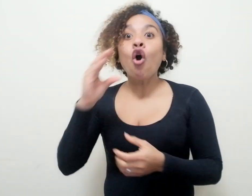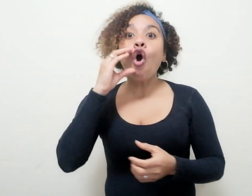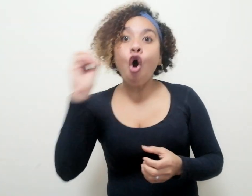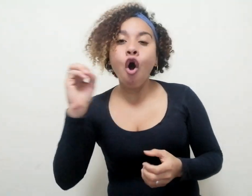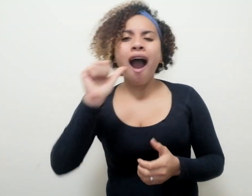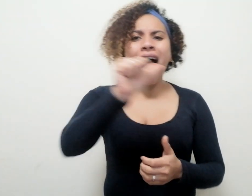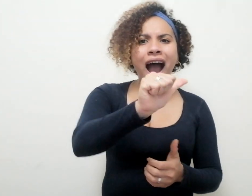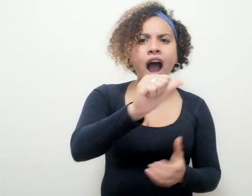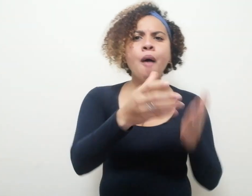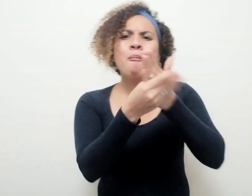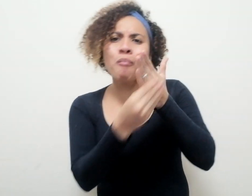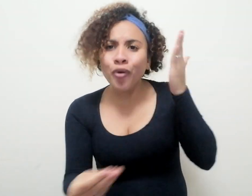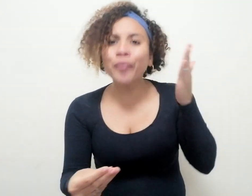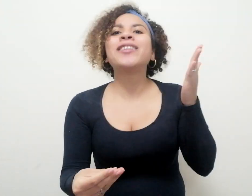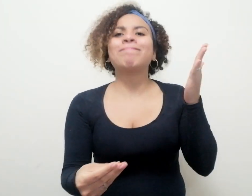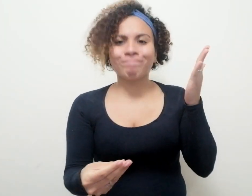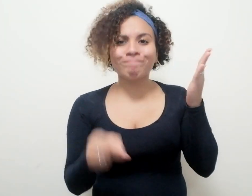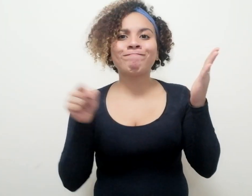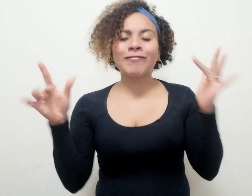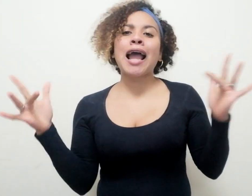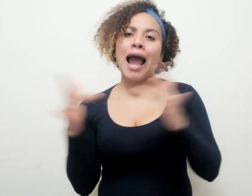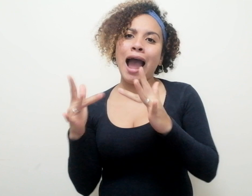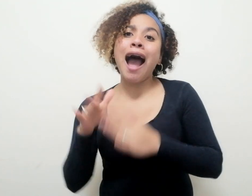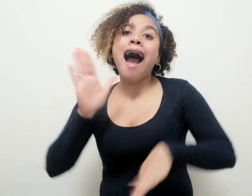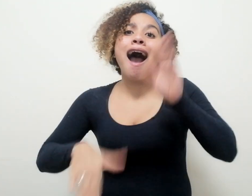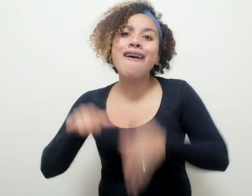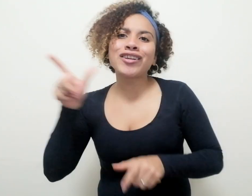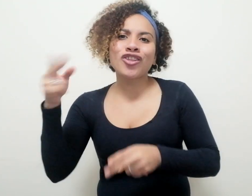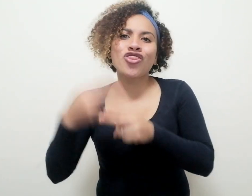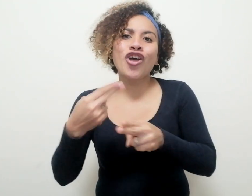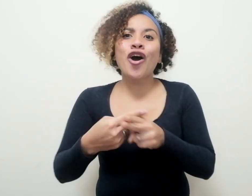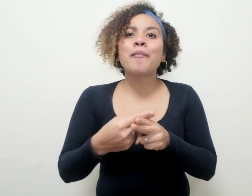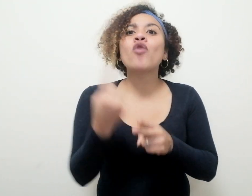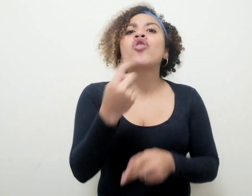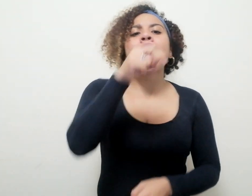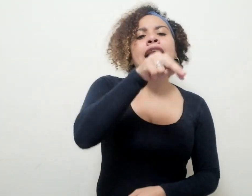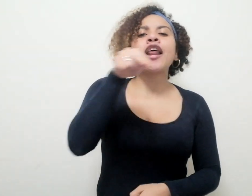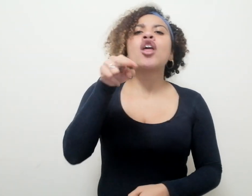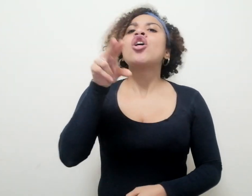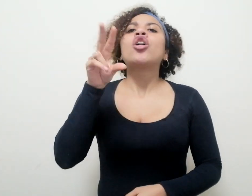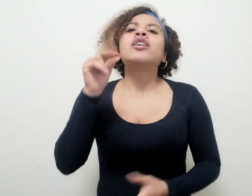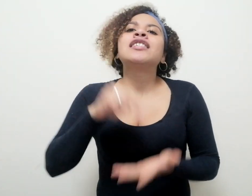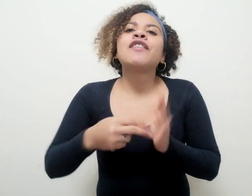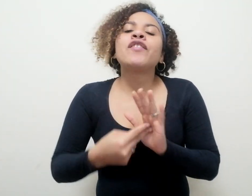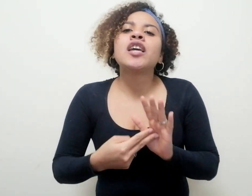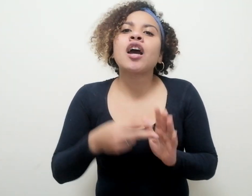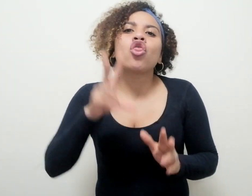pobres a quienes corresponde a veces ese nombre único de NN, sin nombre.